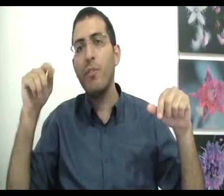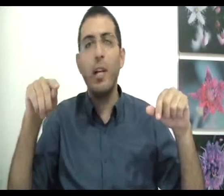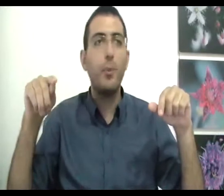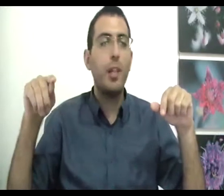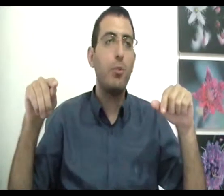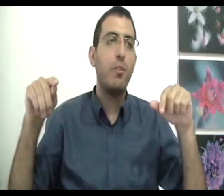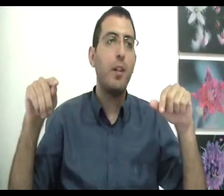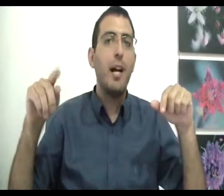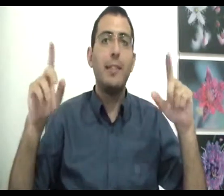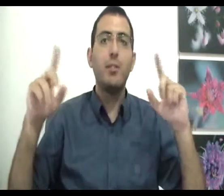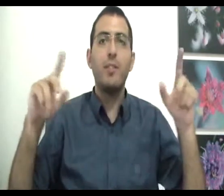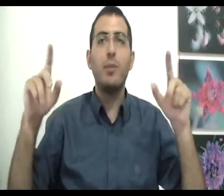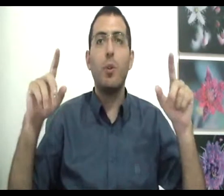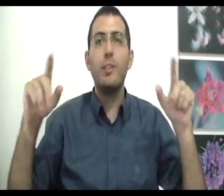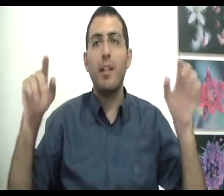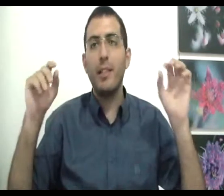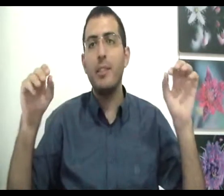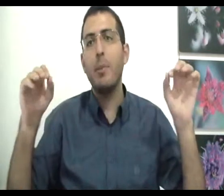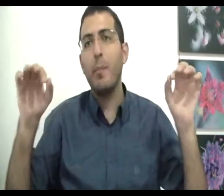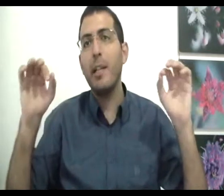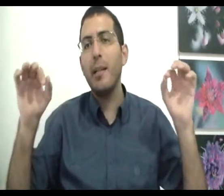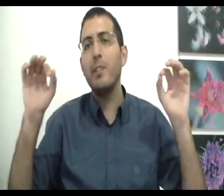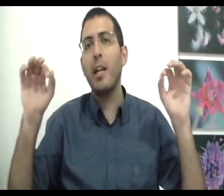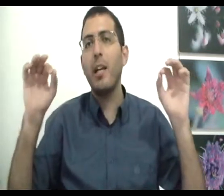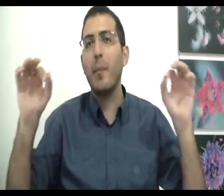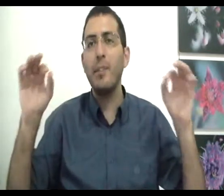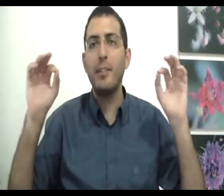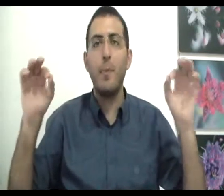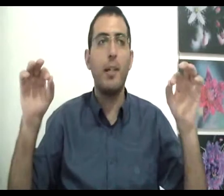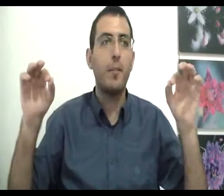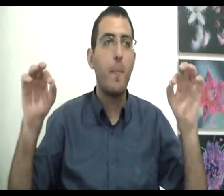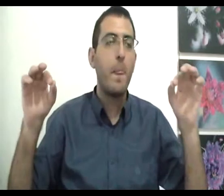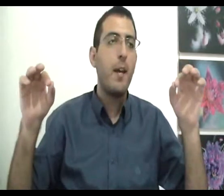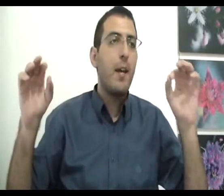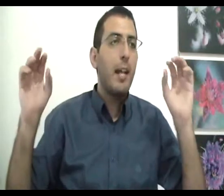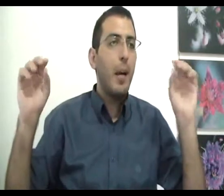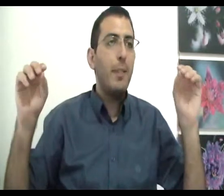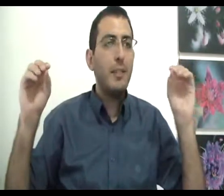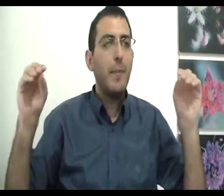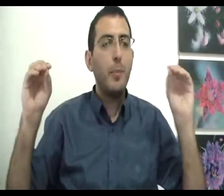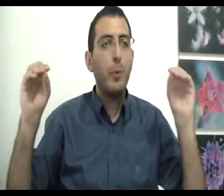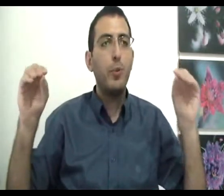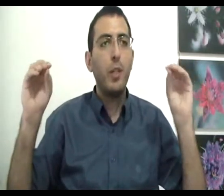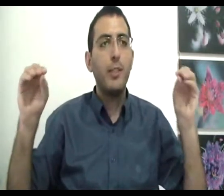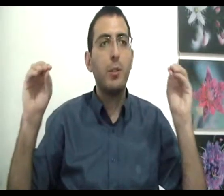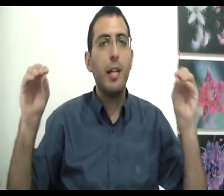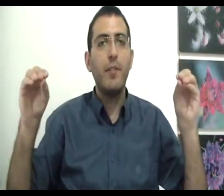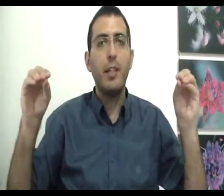והיום יותר טוב אז הטוב הזה הוא לא נצחים אני אסביר בן אדם צריך לחפש את האמת לחפש את האמת פירושו לנסות להבין